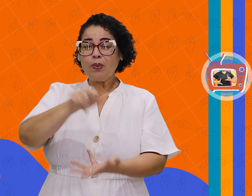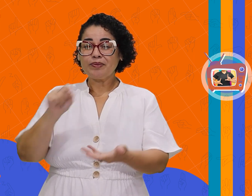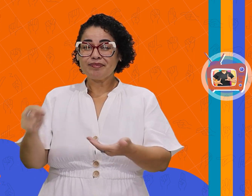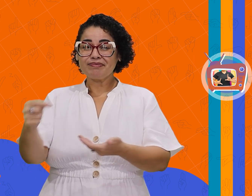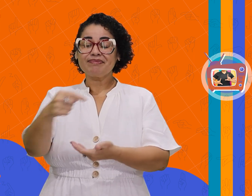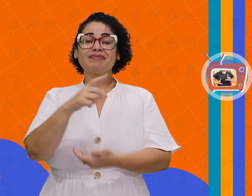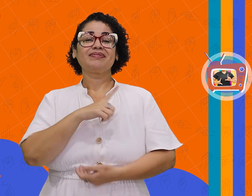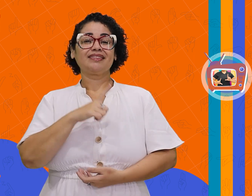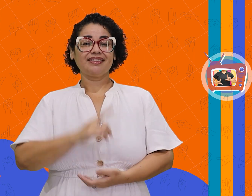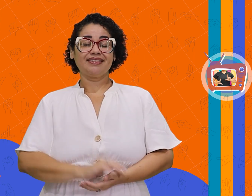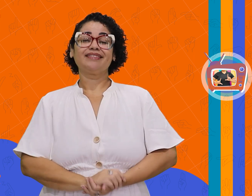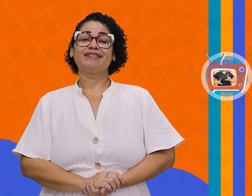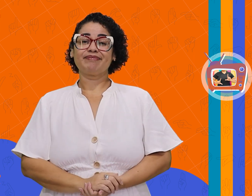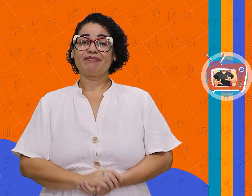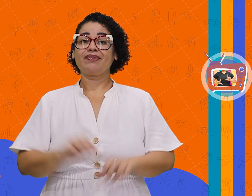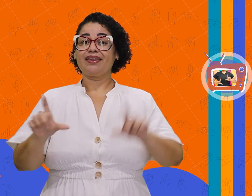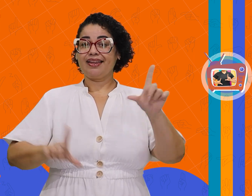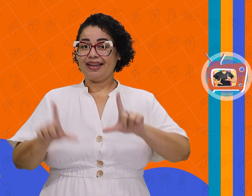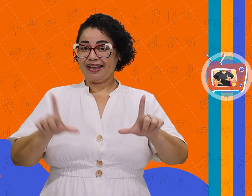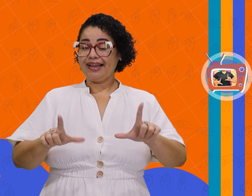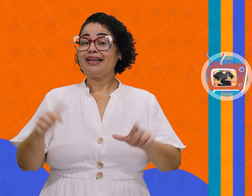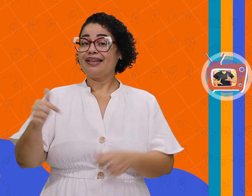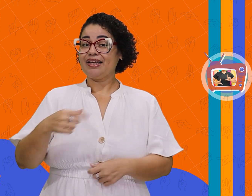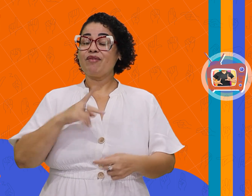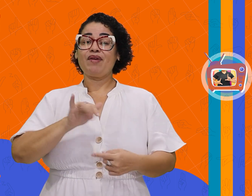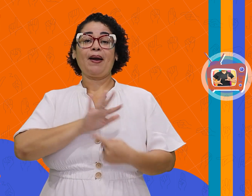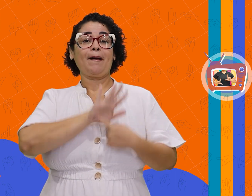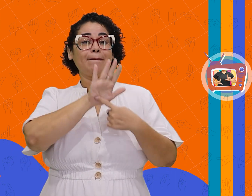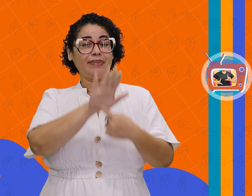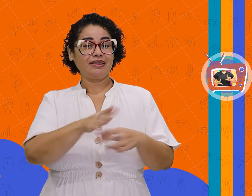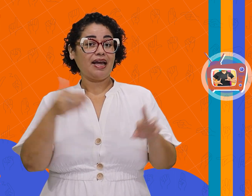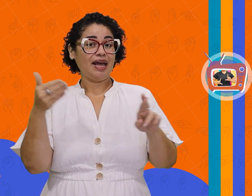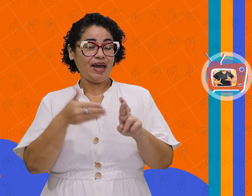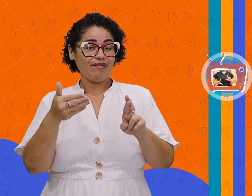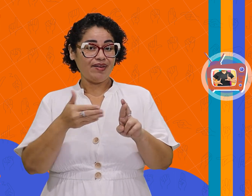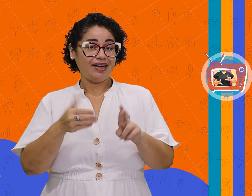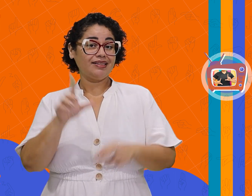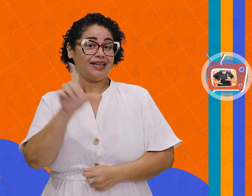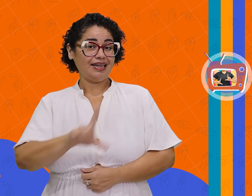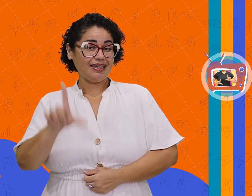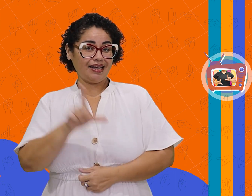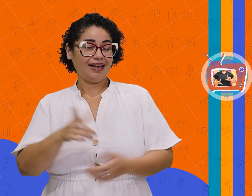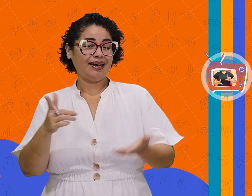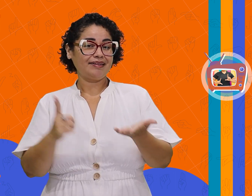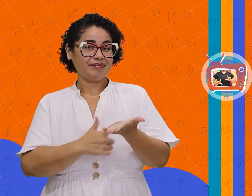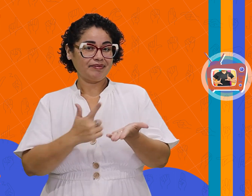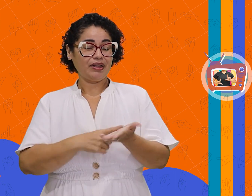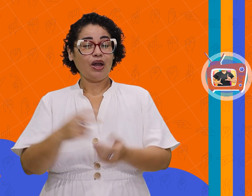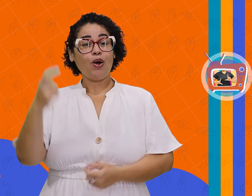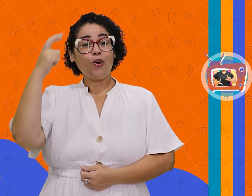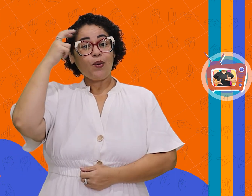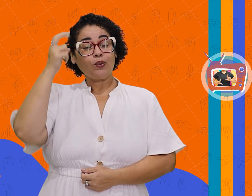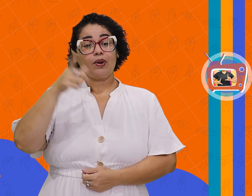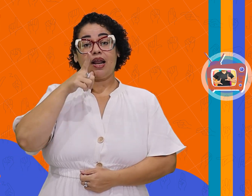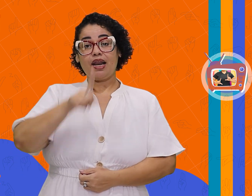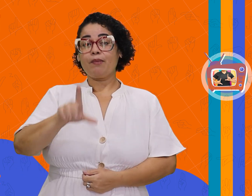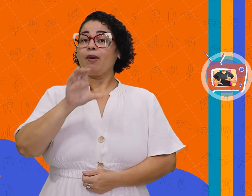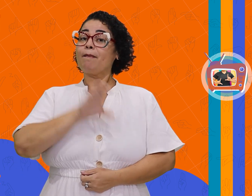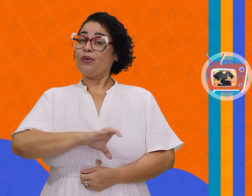Nesse quadro, vou apresentar referências literárias, tanto da cultura da língua portuguesa,